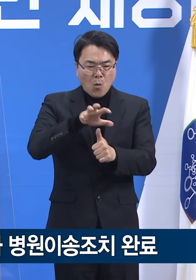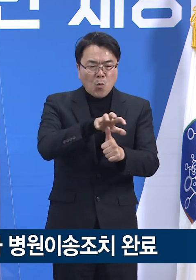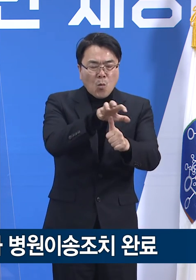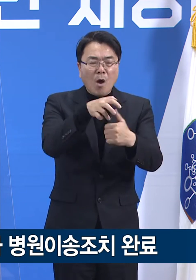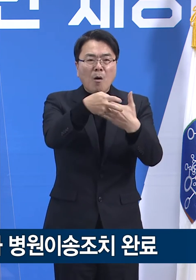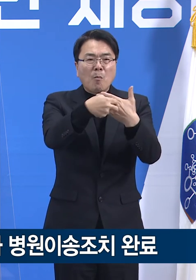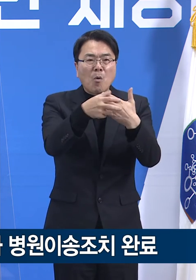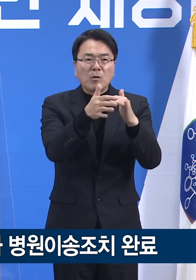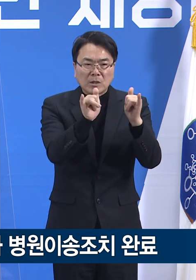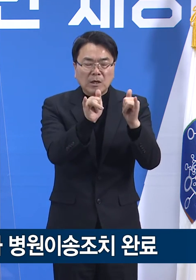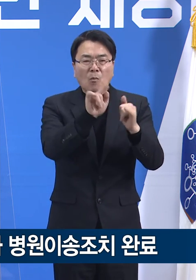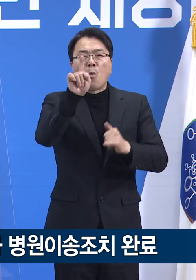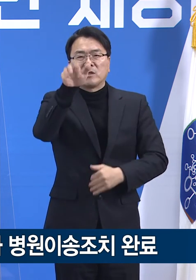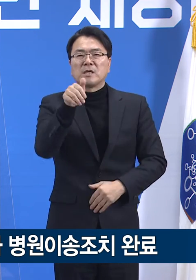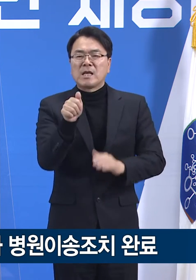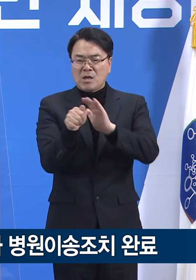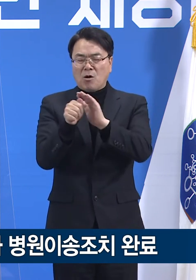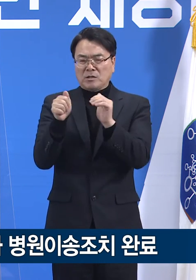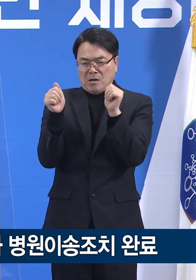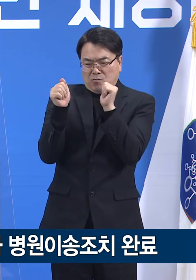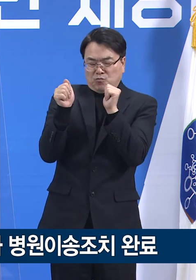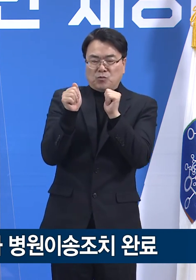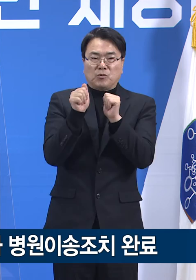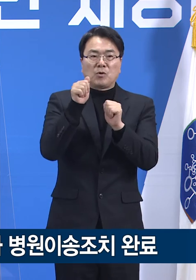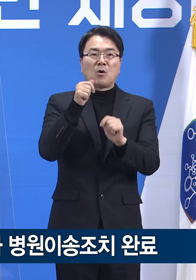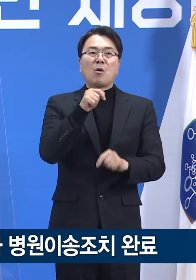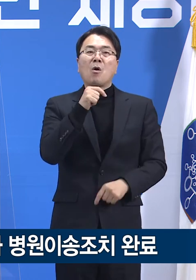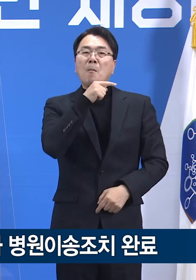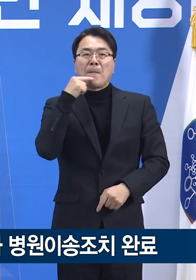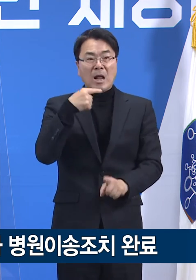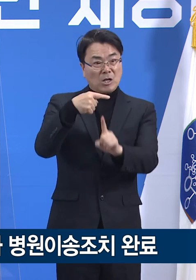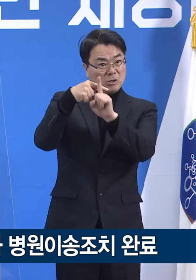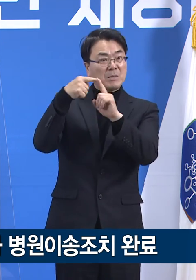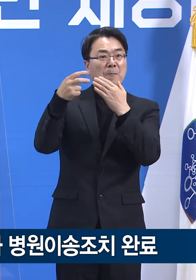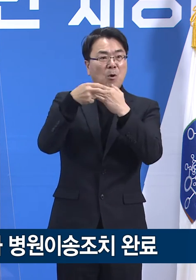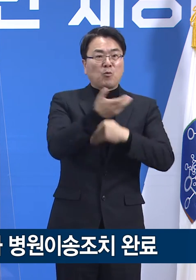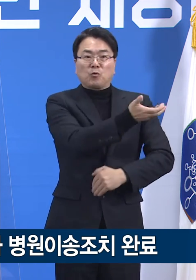경상북도 영주 적집자병원으로 이송되었습니다.